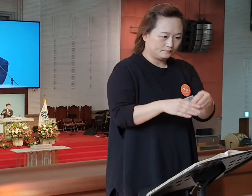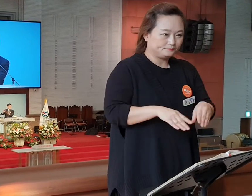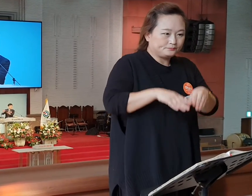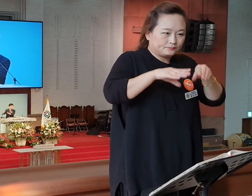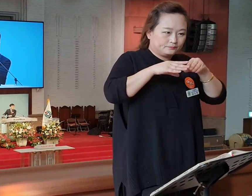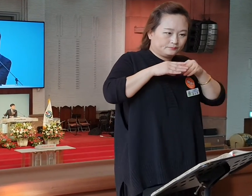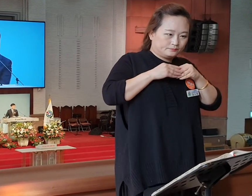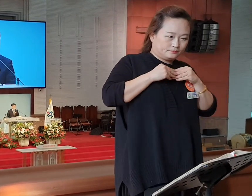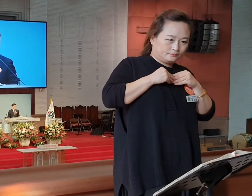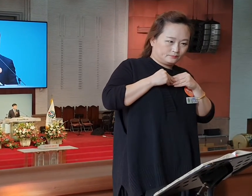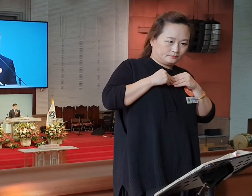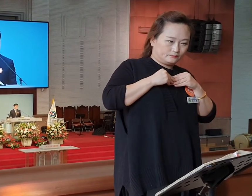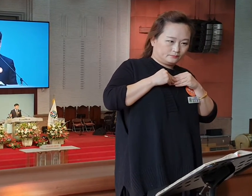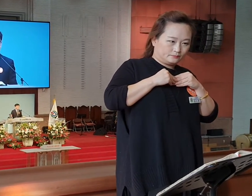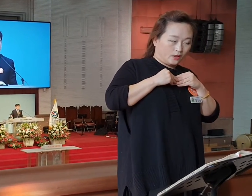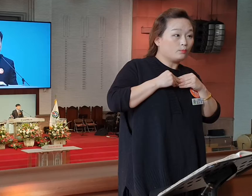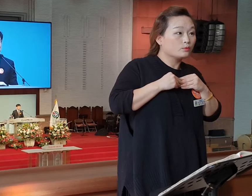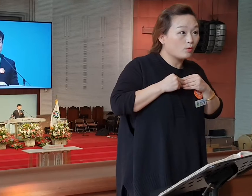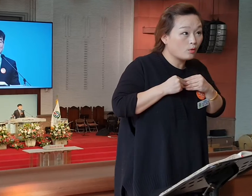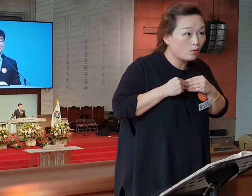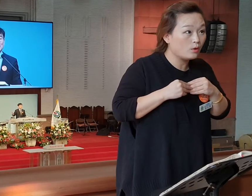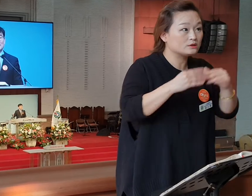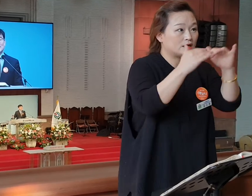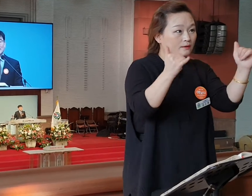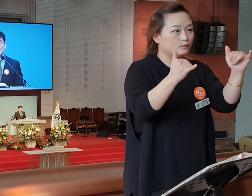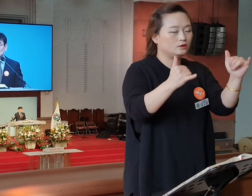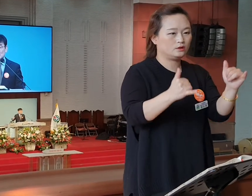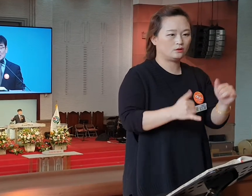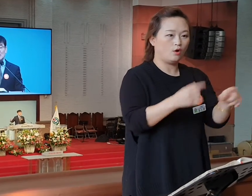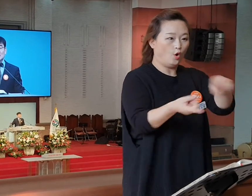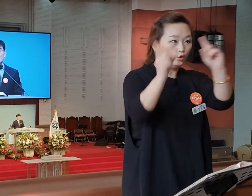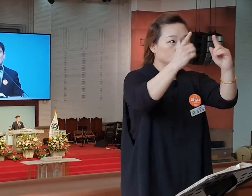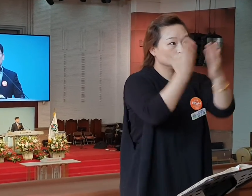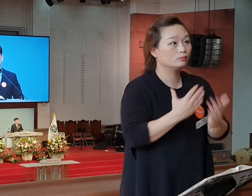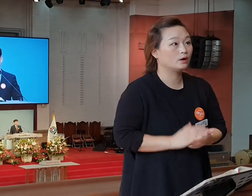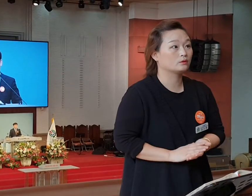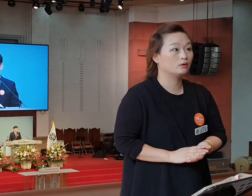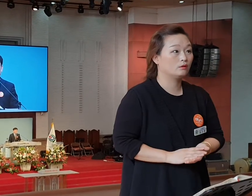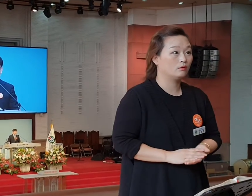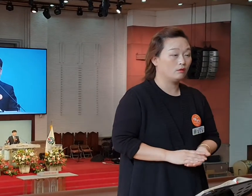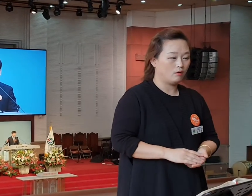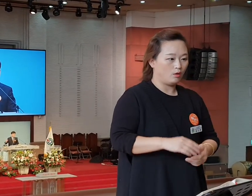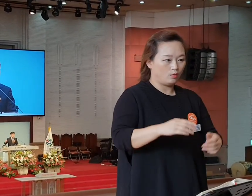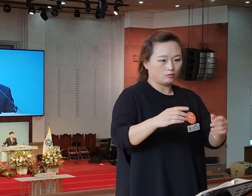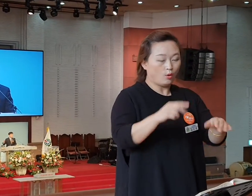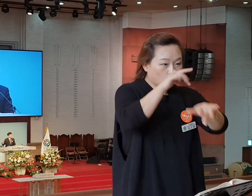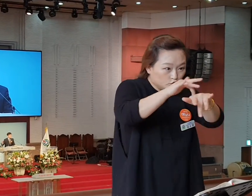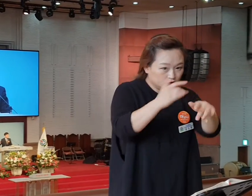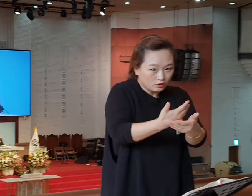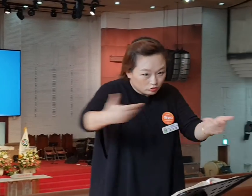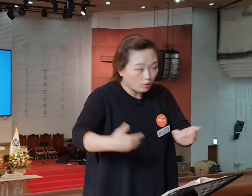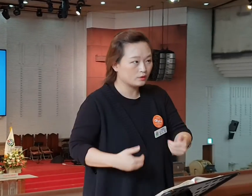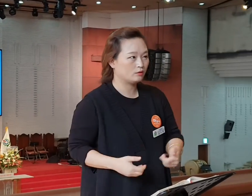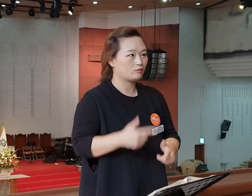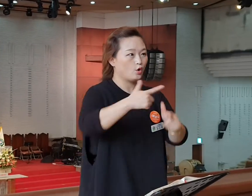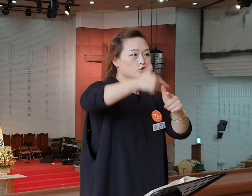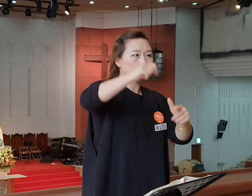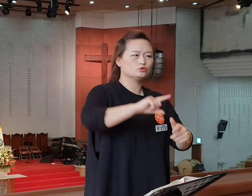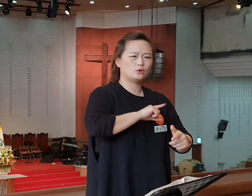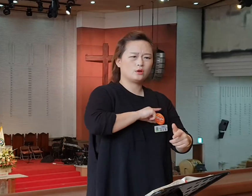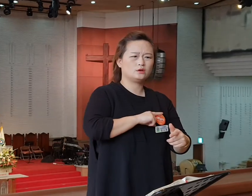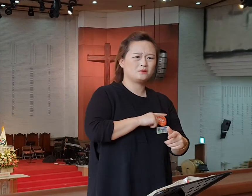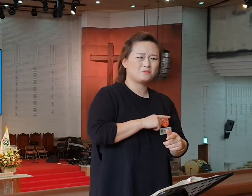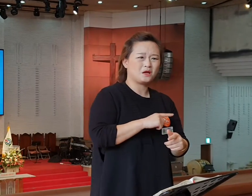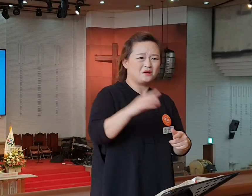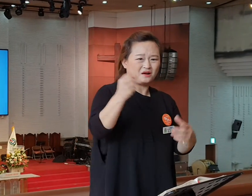앞치마를 가져다 덮기만 해도 사람들이 치료함을 받아요. 귀신들이 떠나고 뿐만 아니라 예수의 이름을 빙자해서 허튼